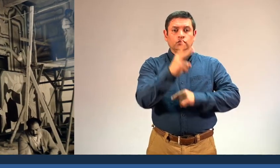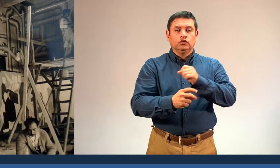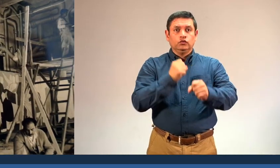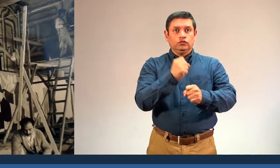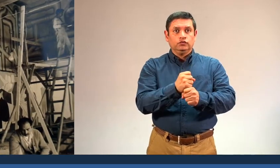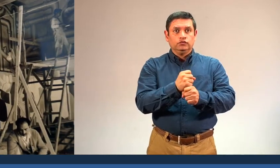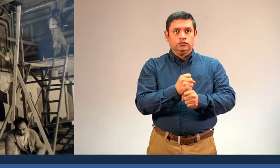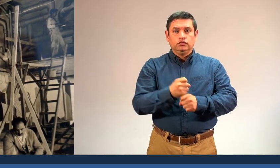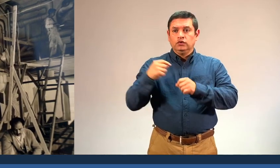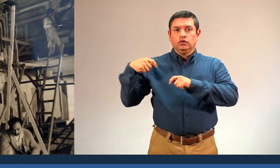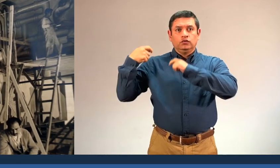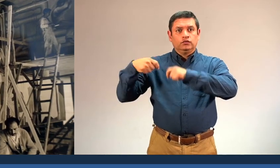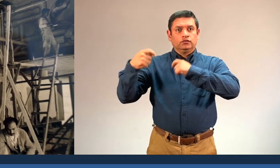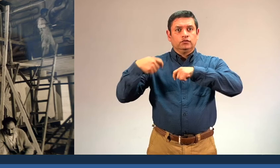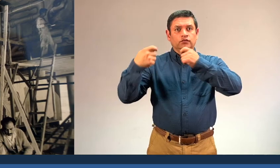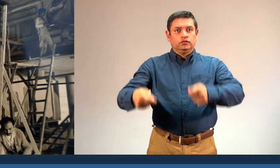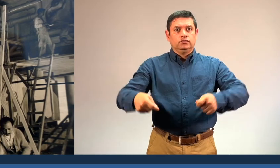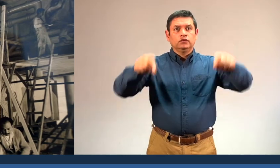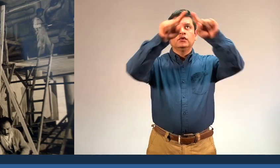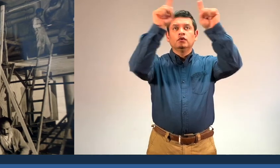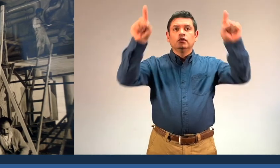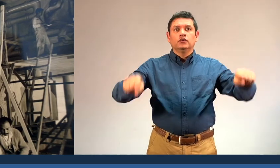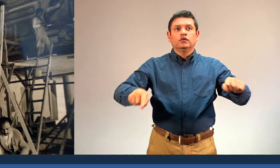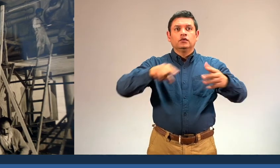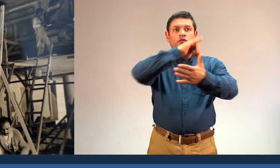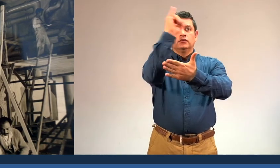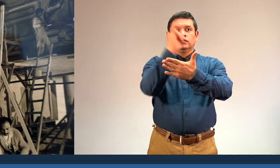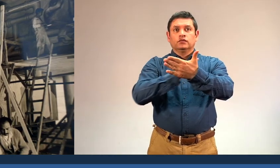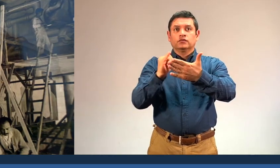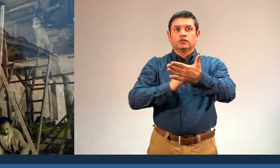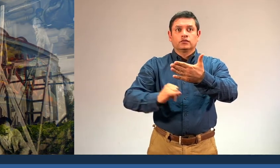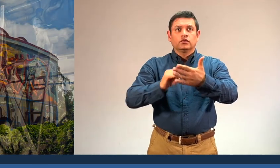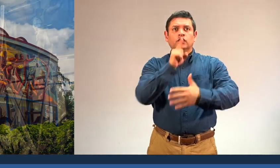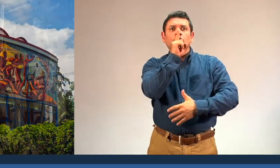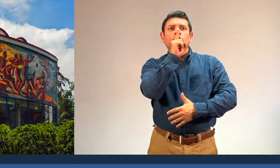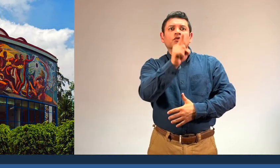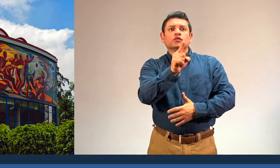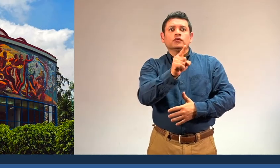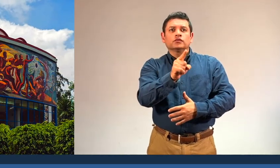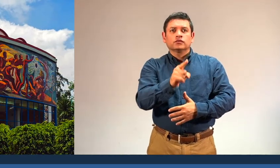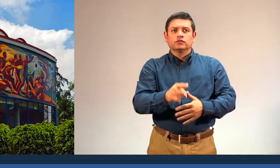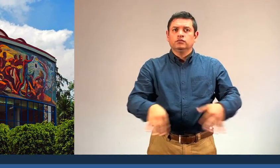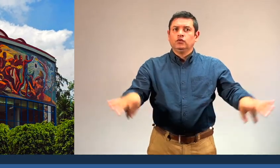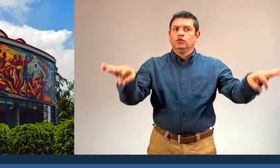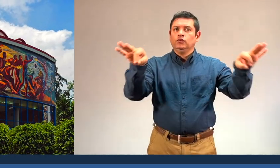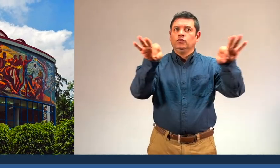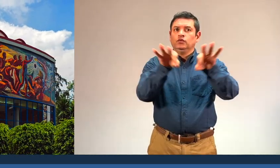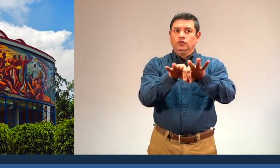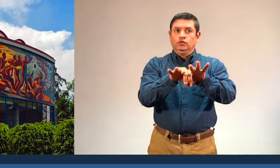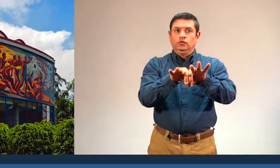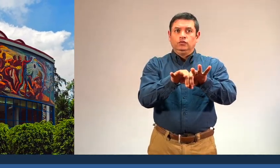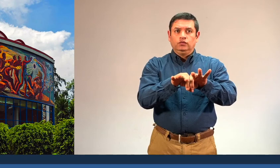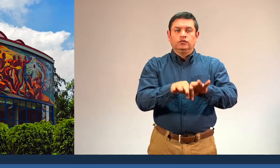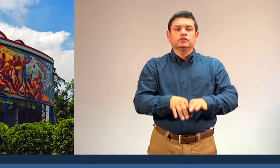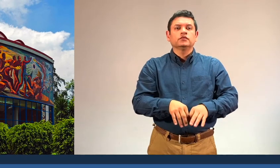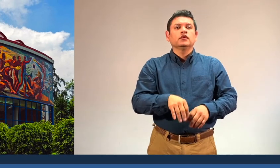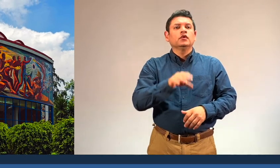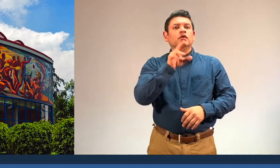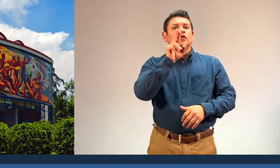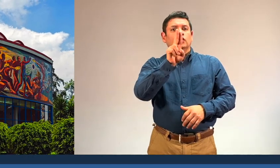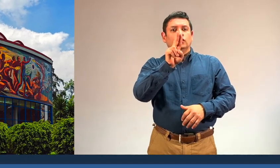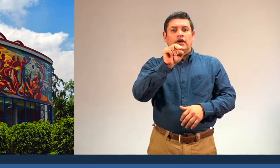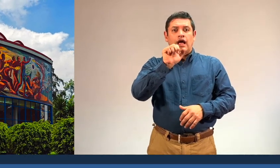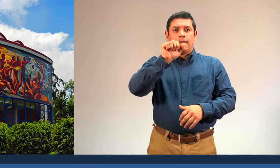in addition to being one of the major exponents of the second generation of Mexican mural painters. His mural works and sculptures are found in